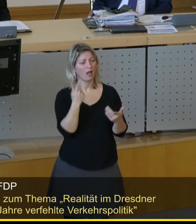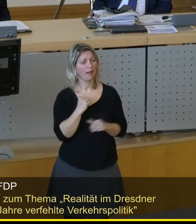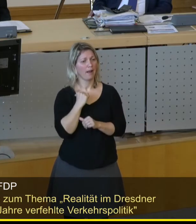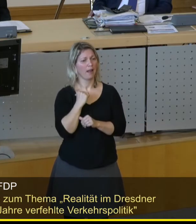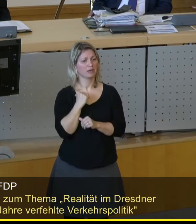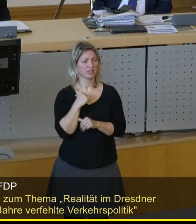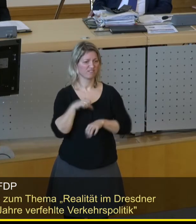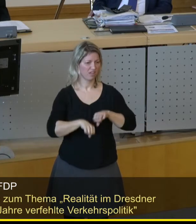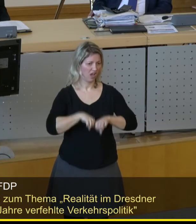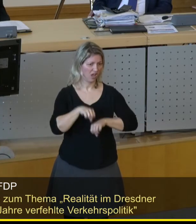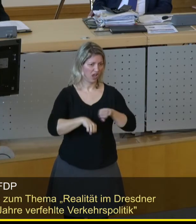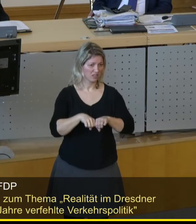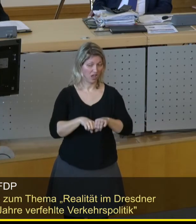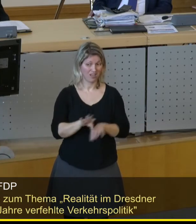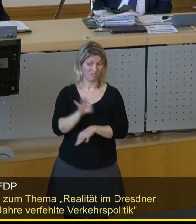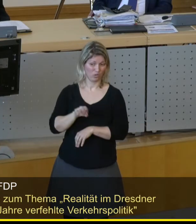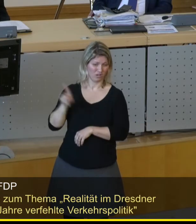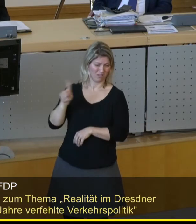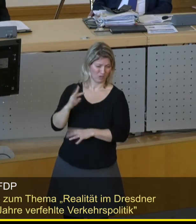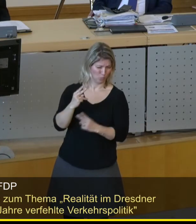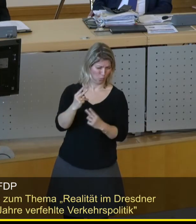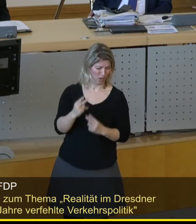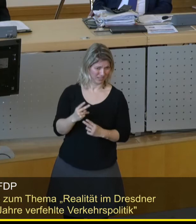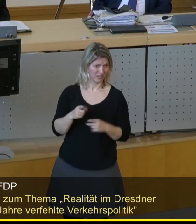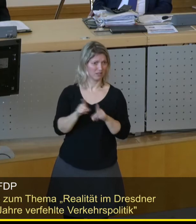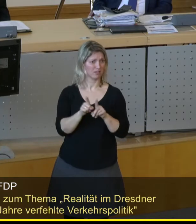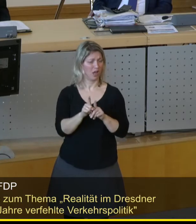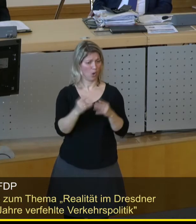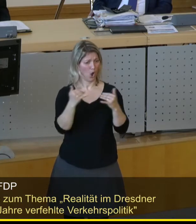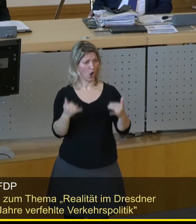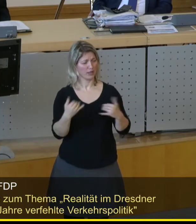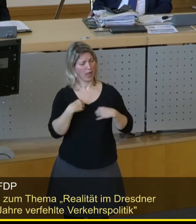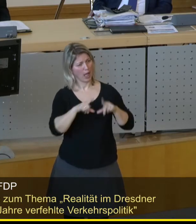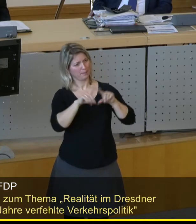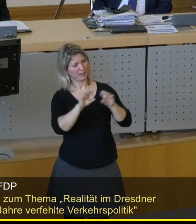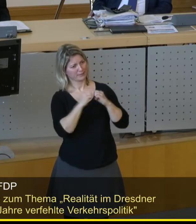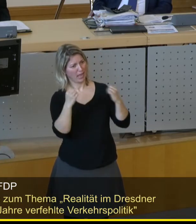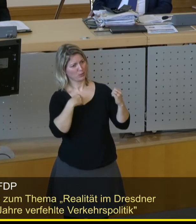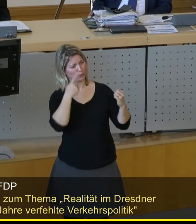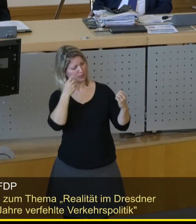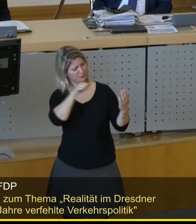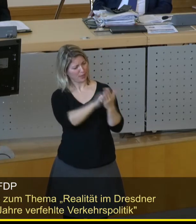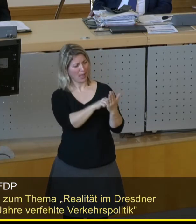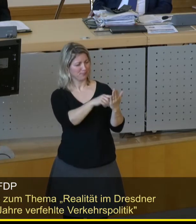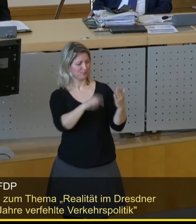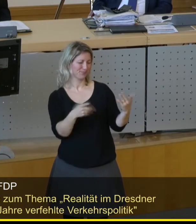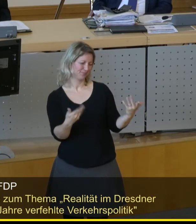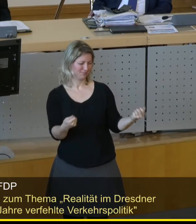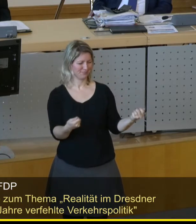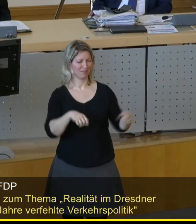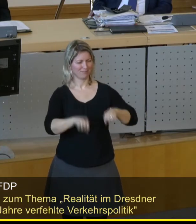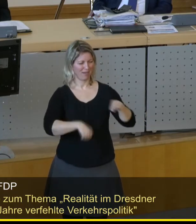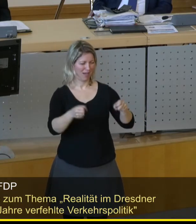die ja dem zuständigen Beigeordneten so wichtig sind, dass er auch heute sich wieder hat in der Bild-Zeitung damit abbilden lassen. Und drittens,